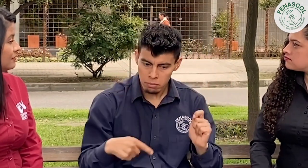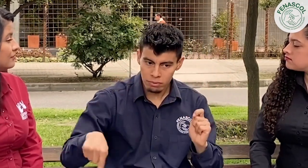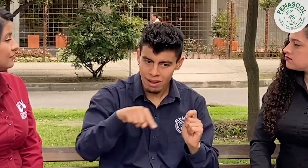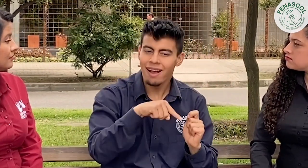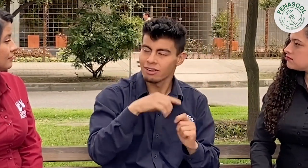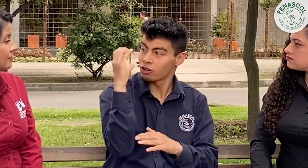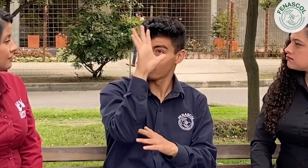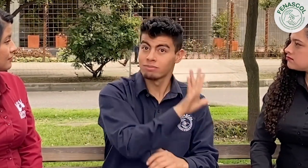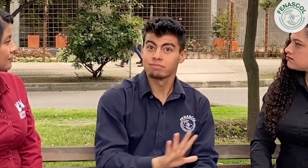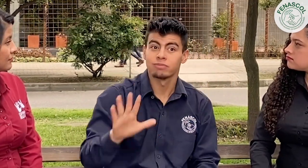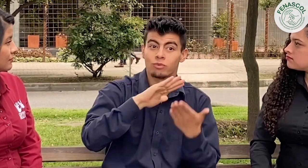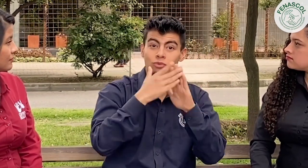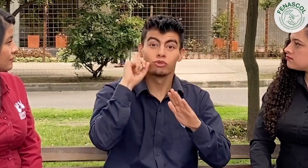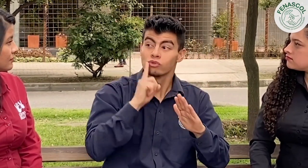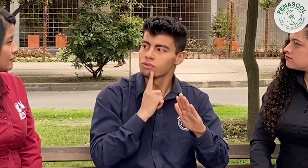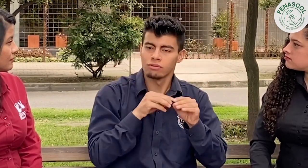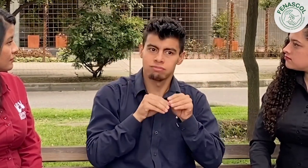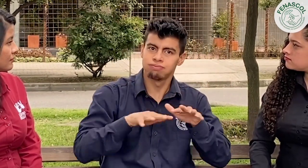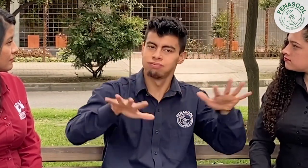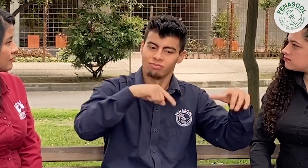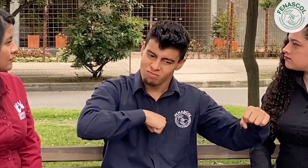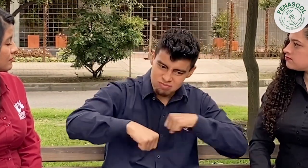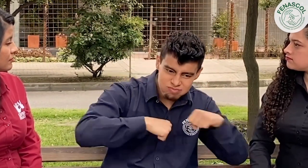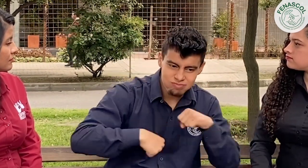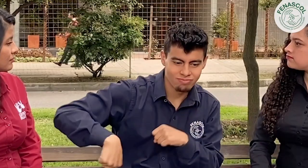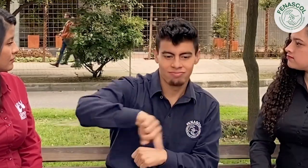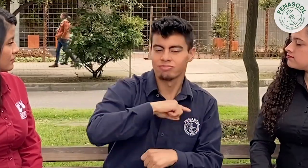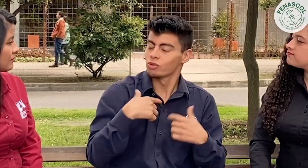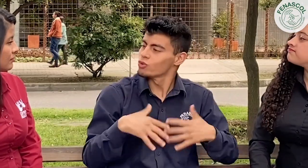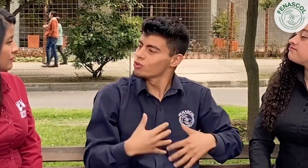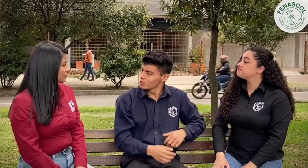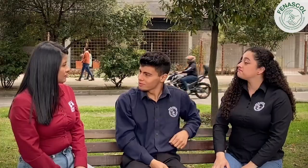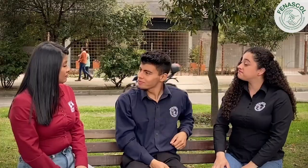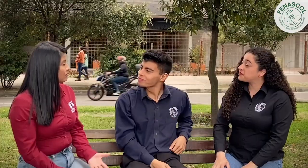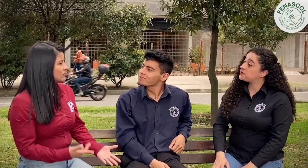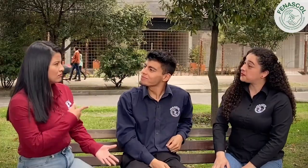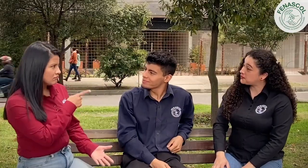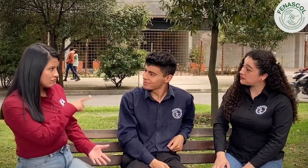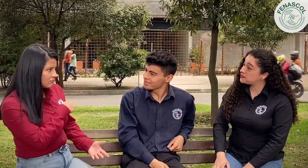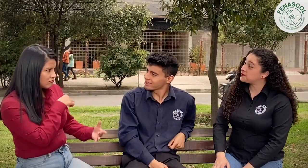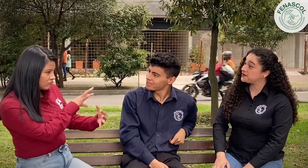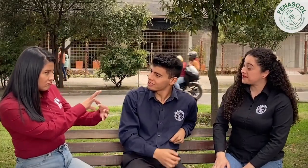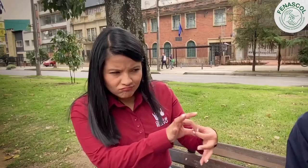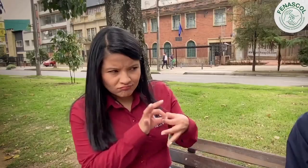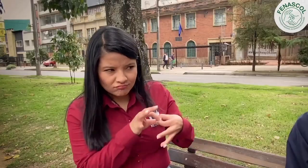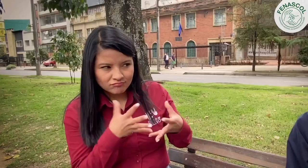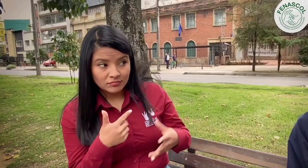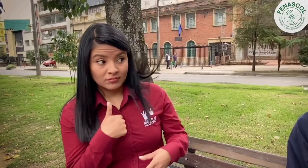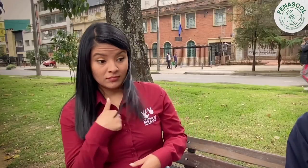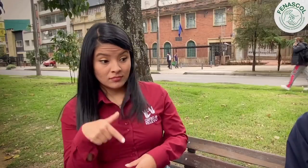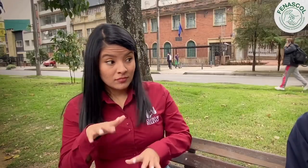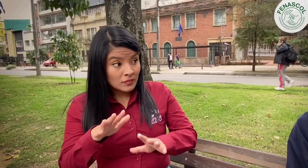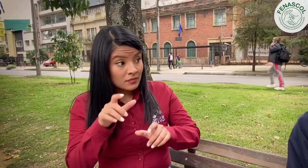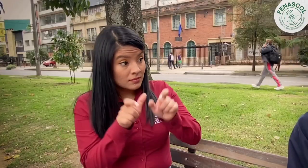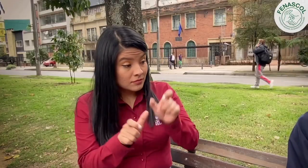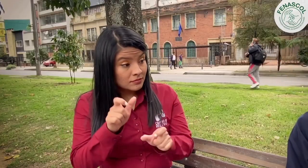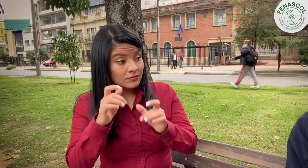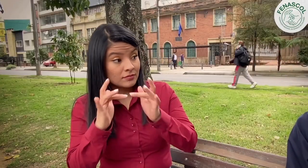programas, con el fin de masificar nuestras acciones a toda la comunidad sorda colombiana. Sí, con respecto a lo que dices, la cantidad de